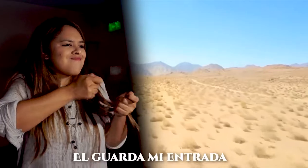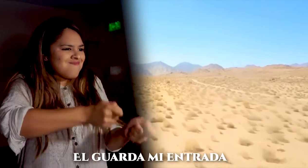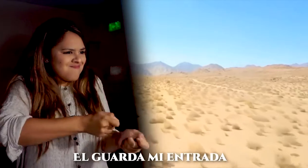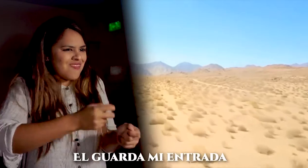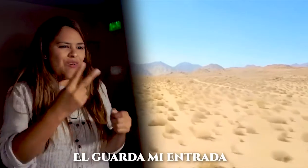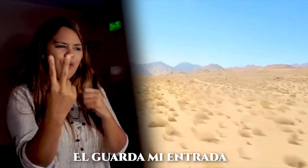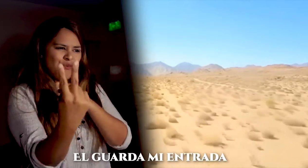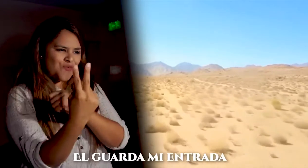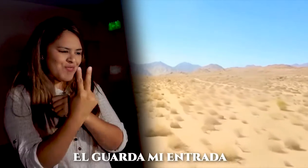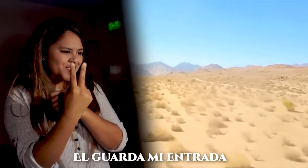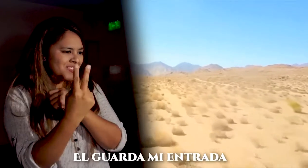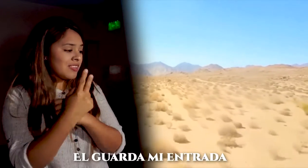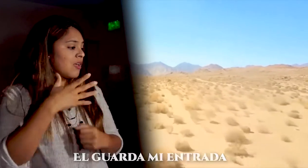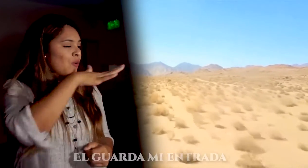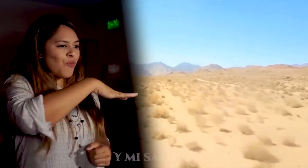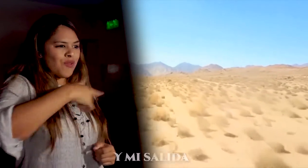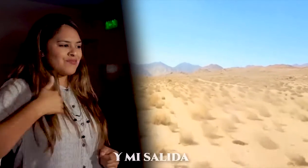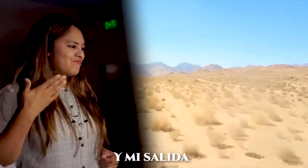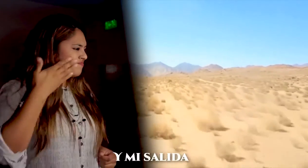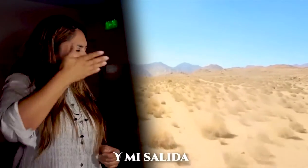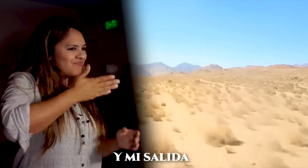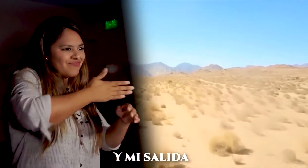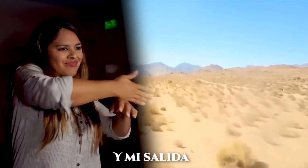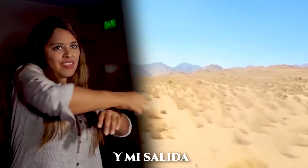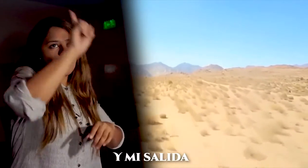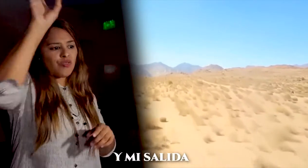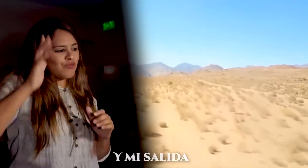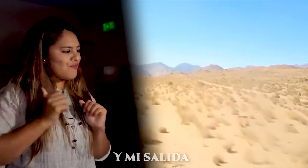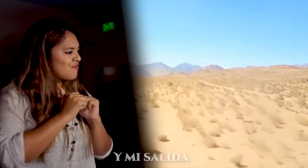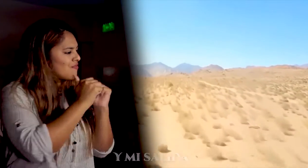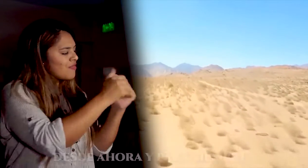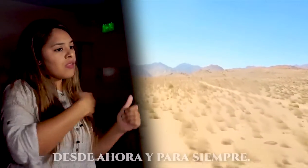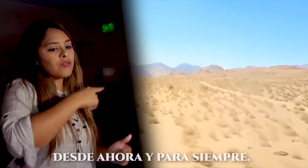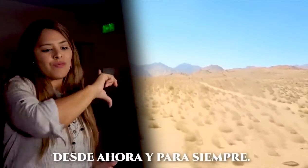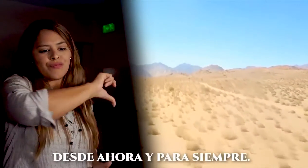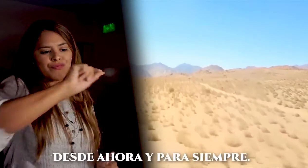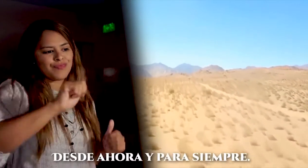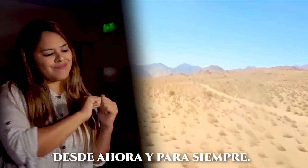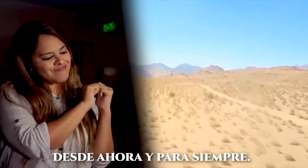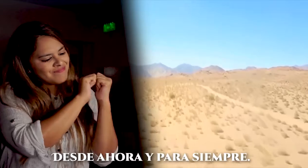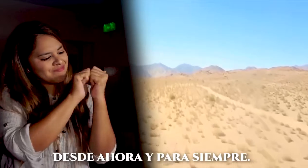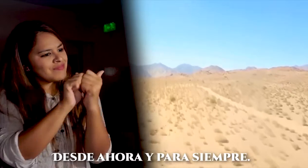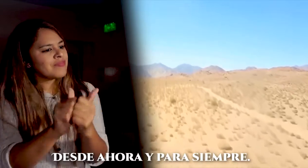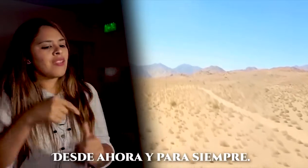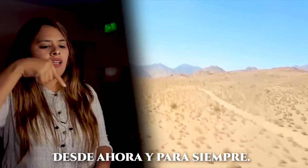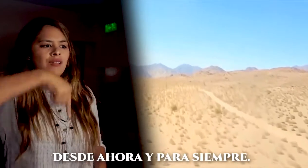mi entrada y mi salida desde ahora y para siempre